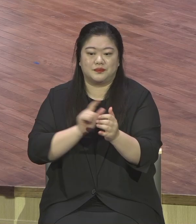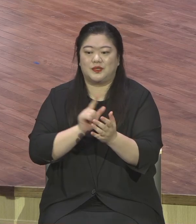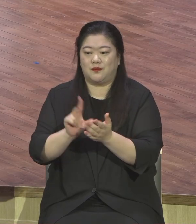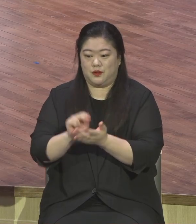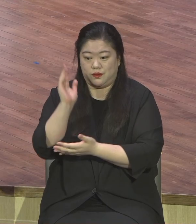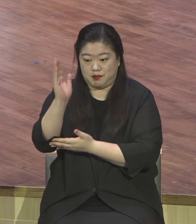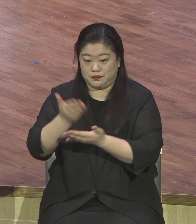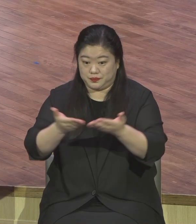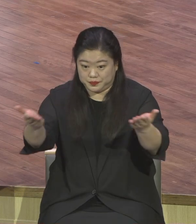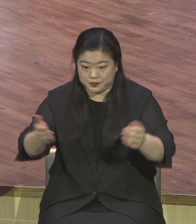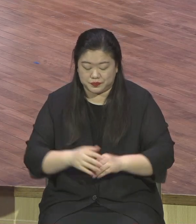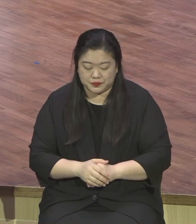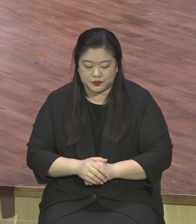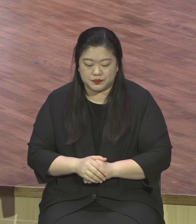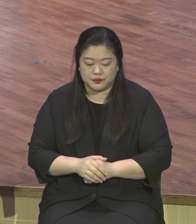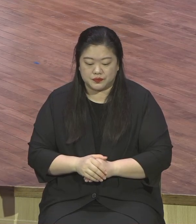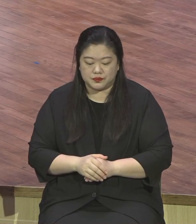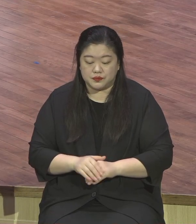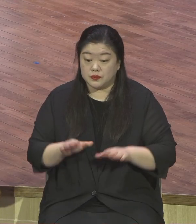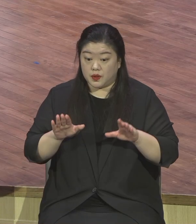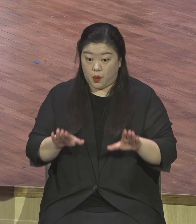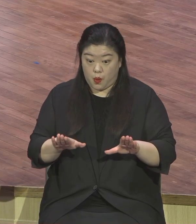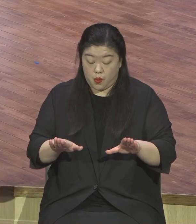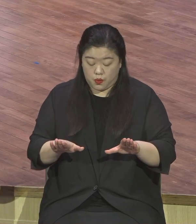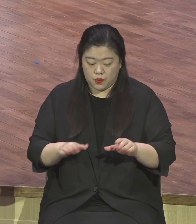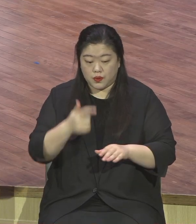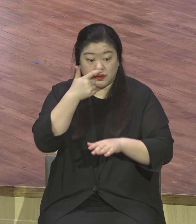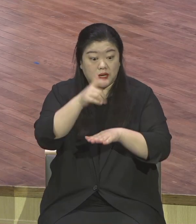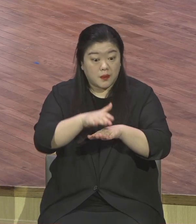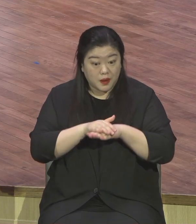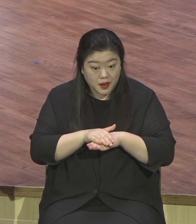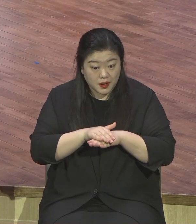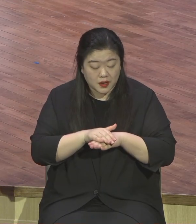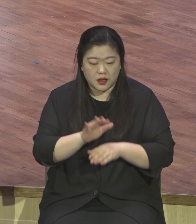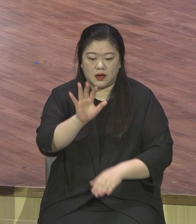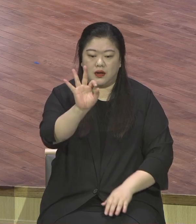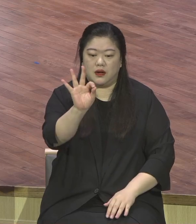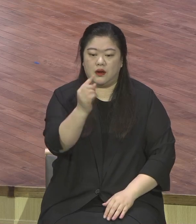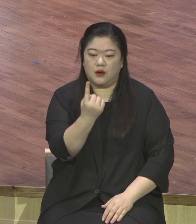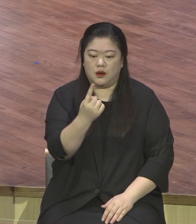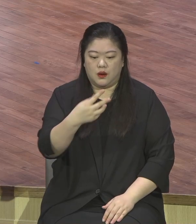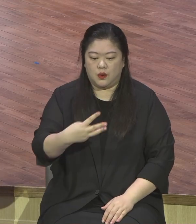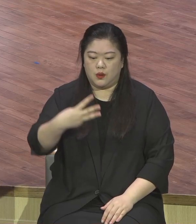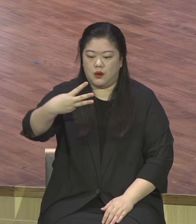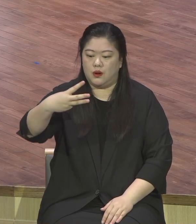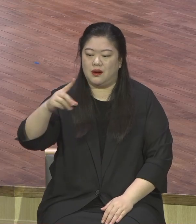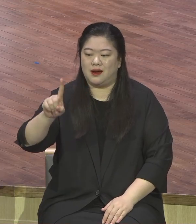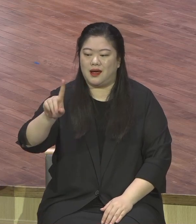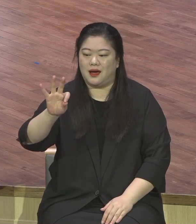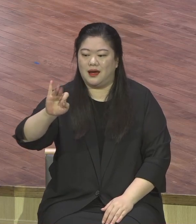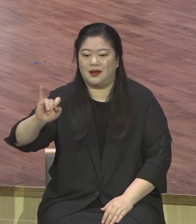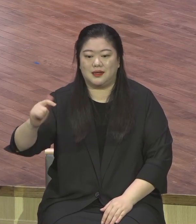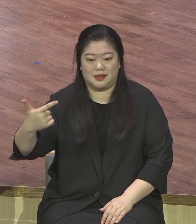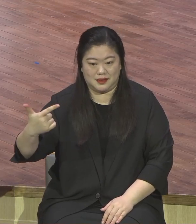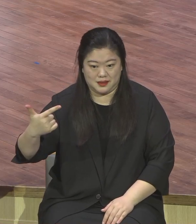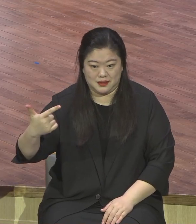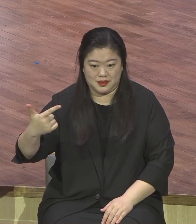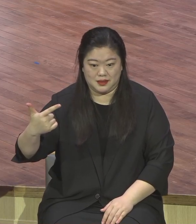교회가 오랫동안 기도하면서 준비한 온라인 새생명 초청 주일입니다. 온라인이라는